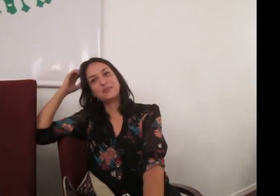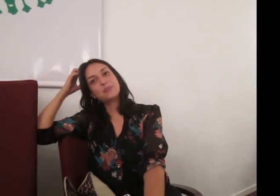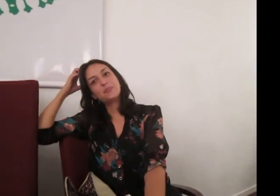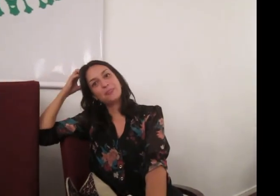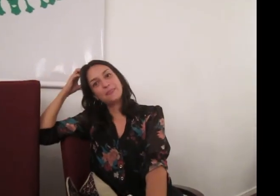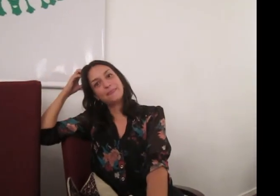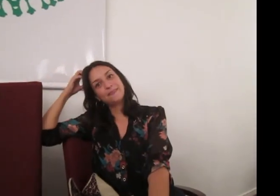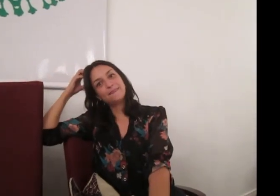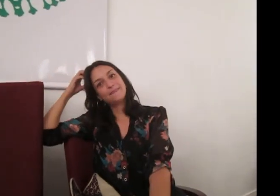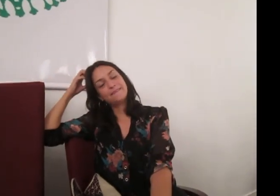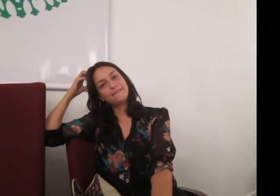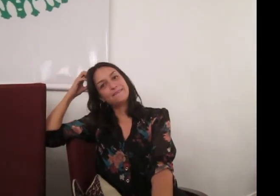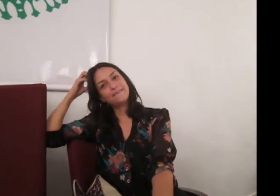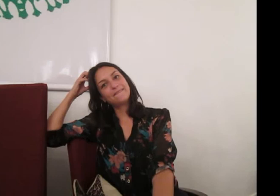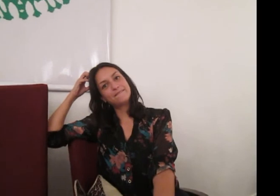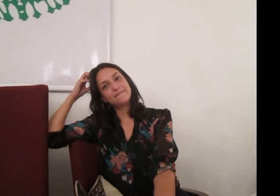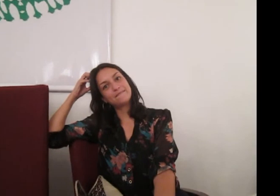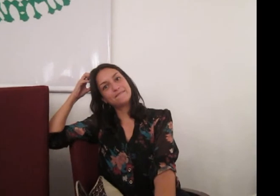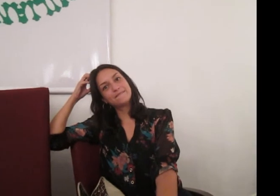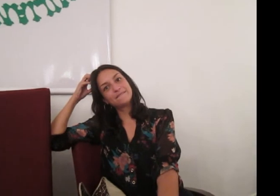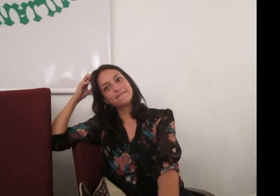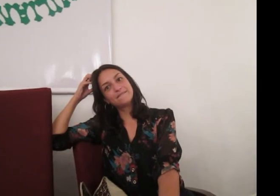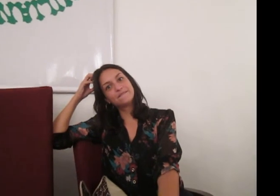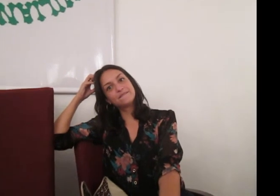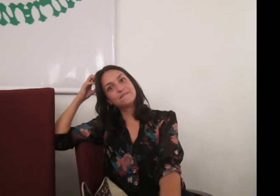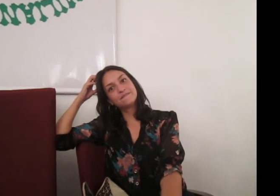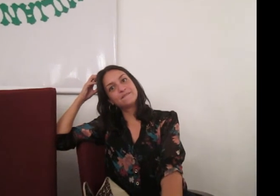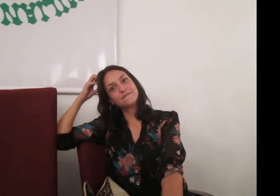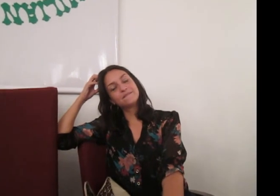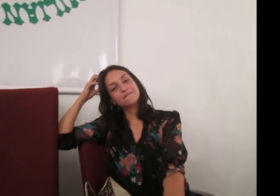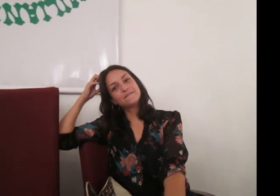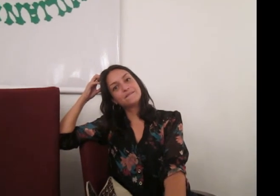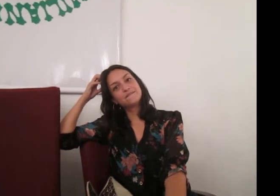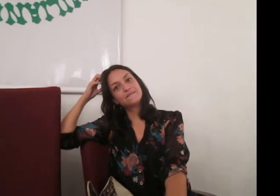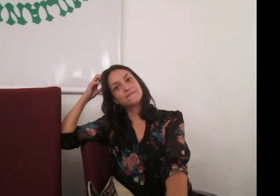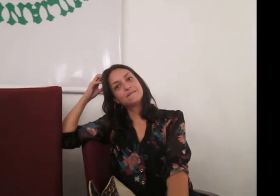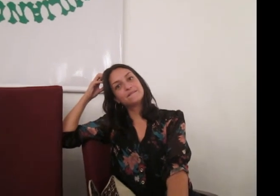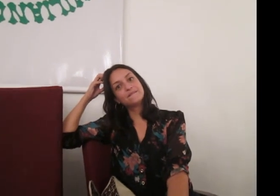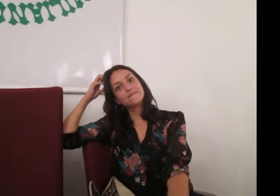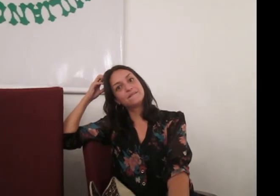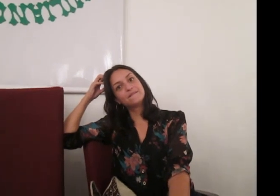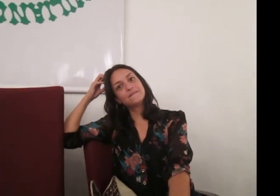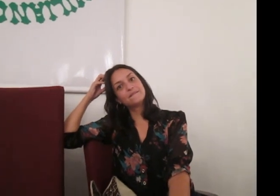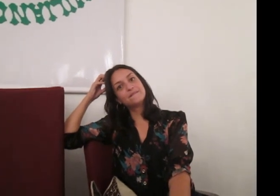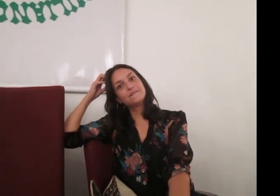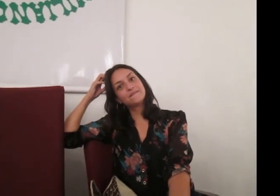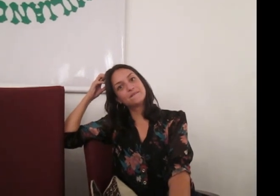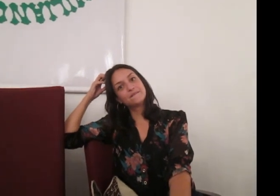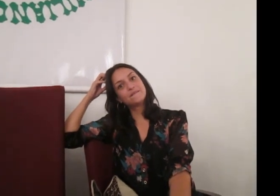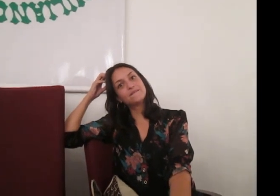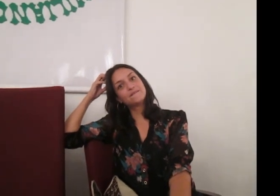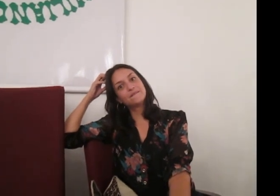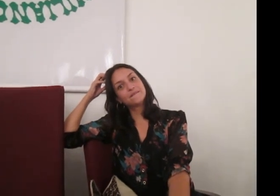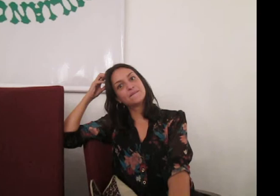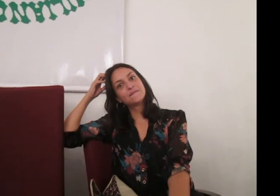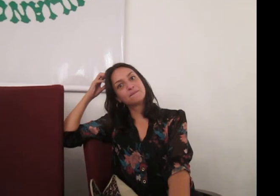a doutora Leomar Marquezine, é a nossa grande coordenadora. Ou a Lúcia Miyak,